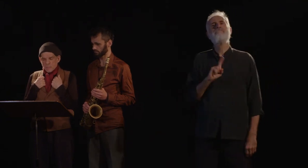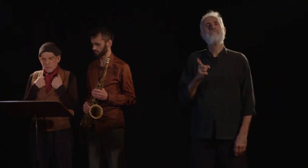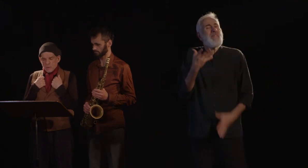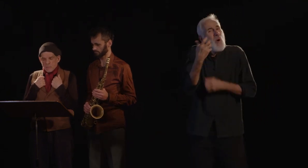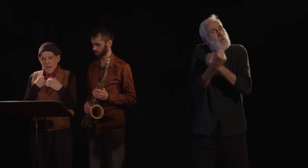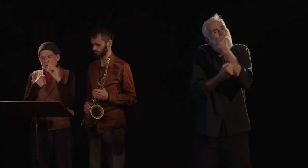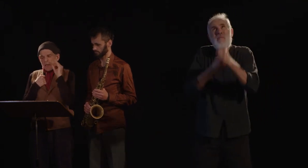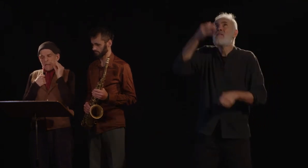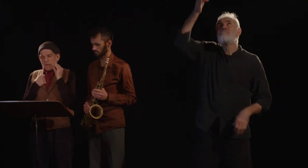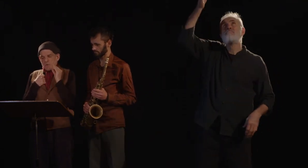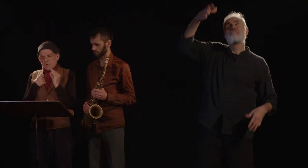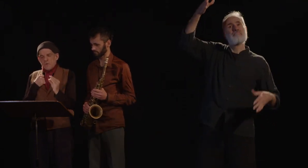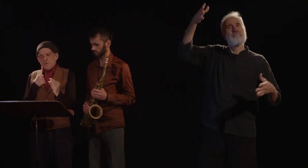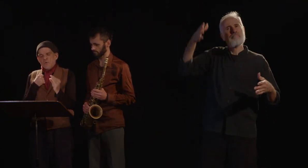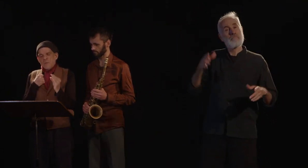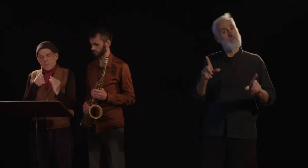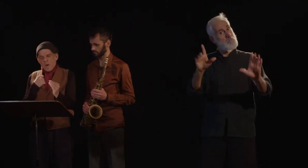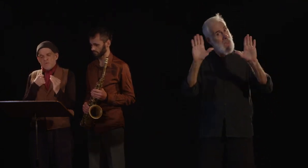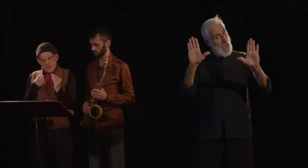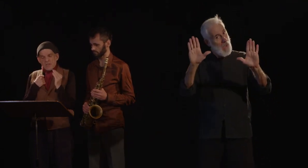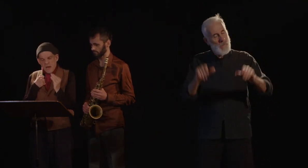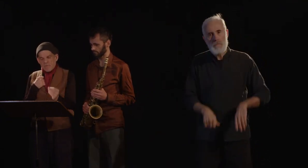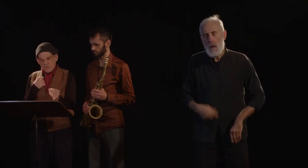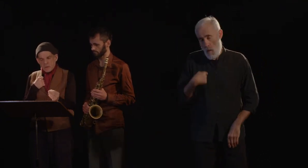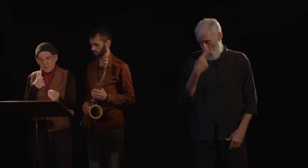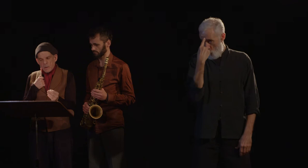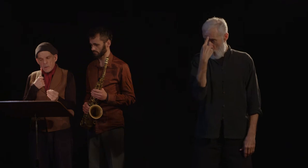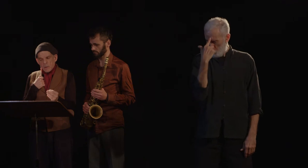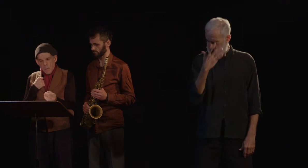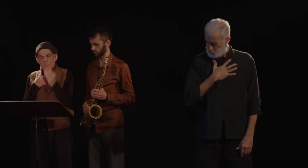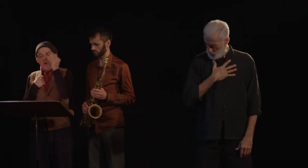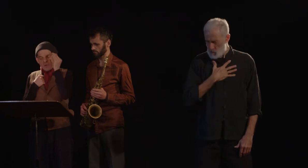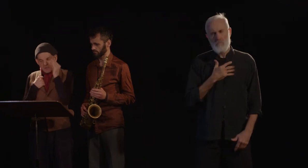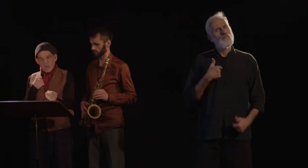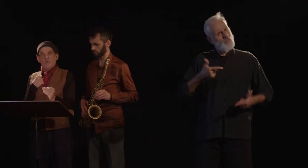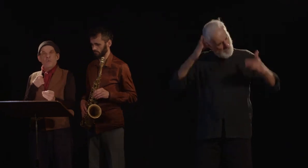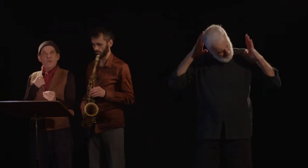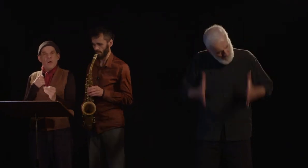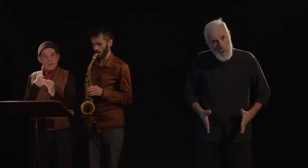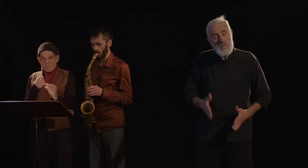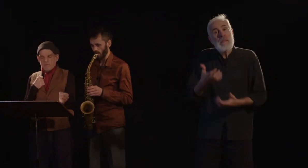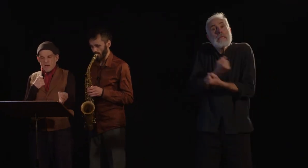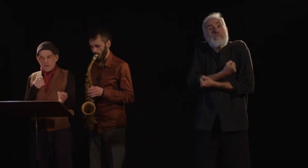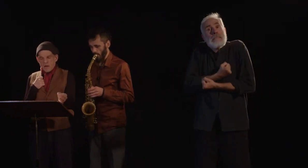mais je suis de ceux qui pensent et qui affirment qu'on peut détruire la misère.